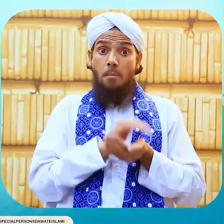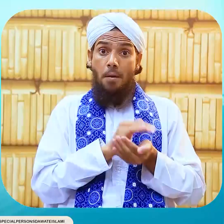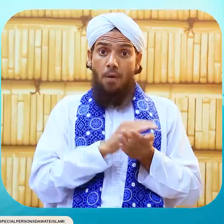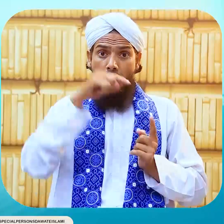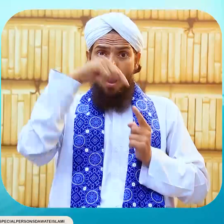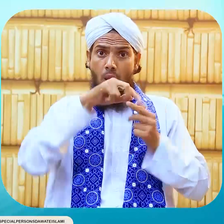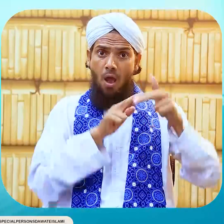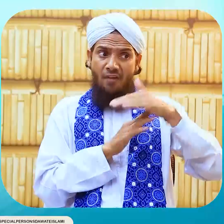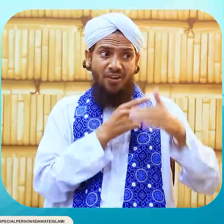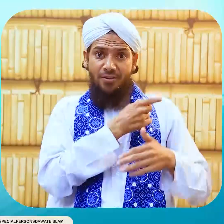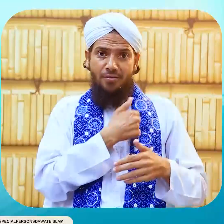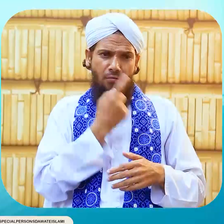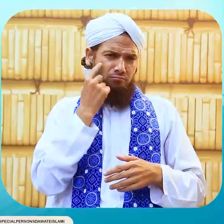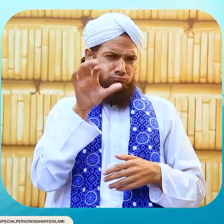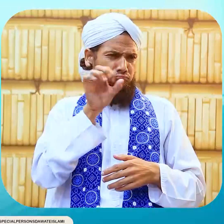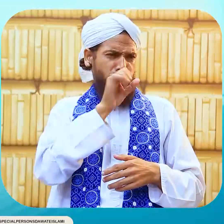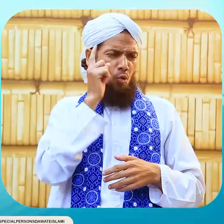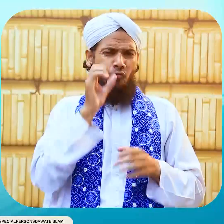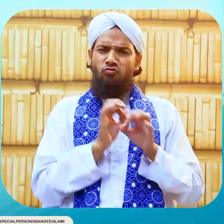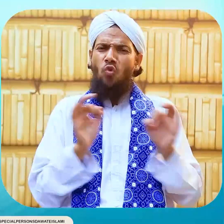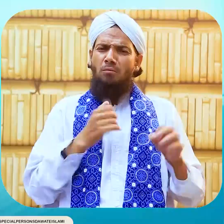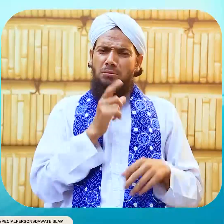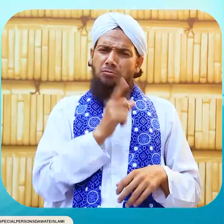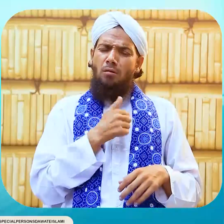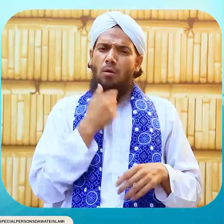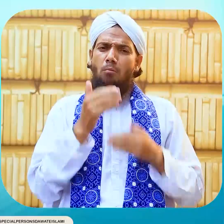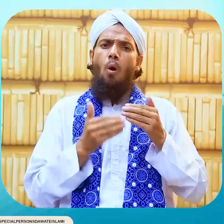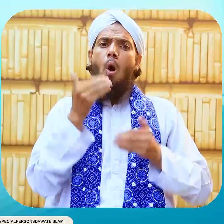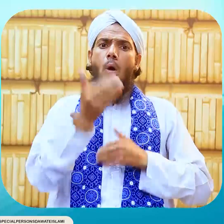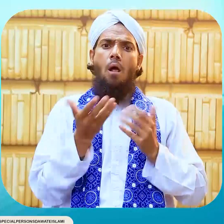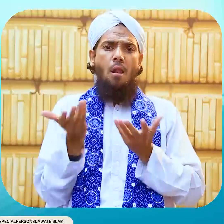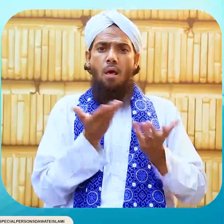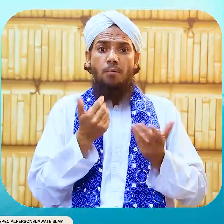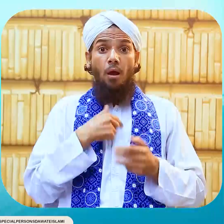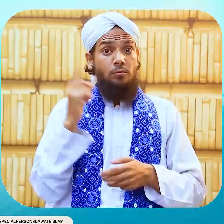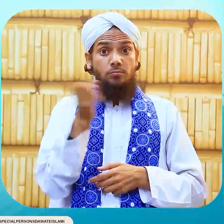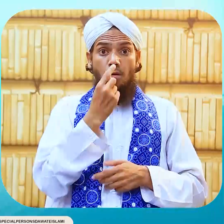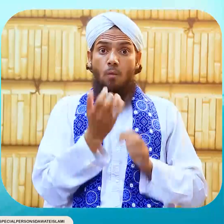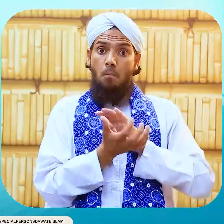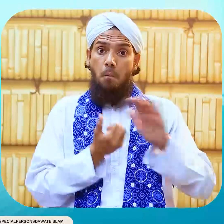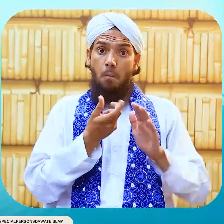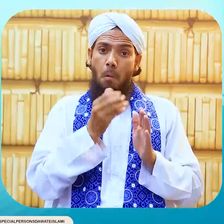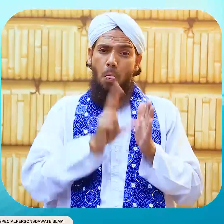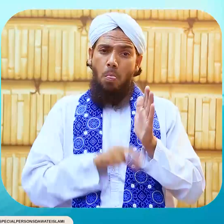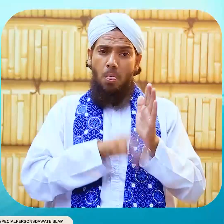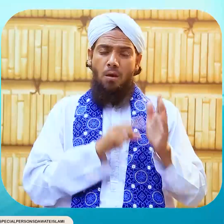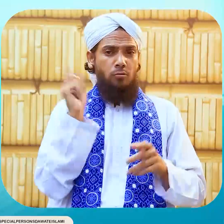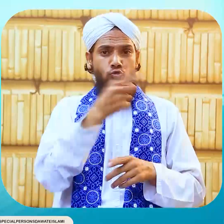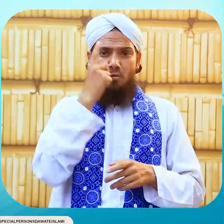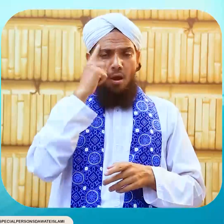اللہ کے خاص حالات اور تصرفات کے واقعات میں سے یہ واقعہ ہے ورنہ ہر ایک کو شرن اس کی اجازت نہیں کہ وہ کسی کی امانت کو اپنے استعمال میں